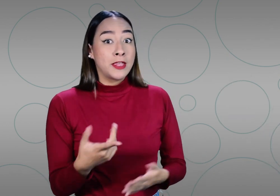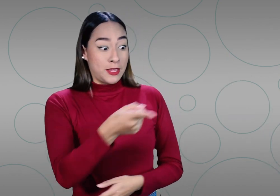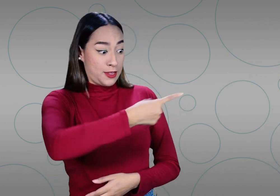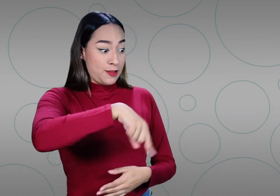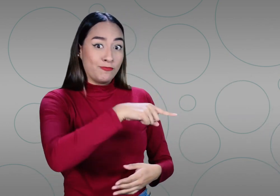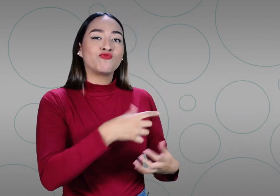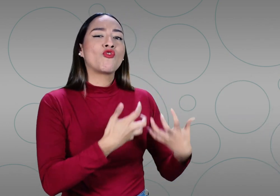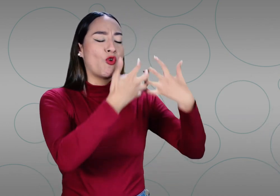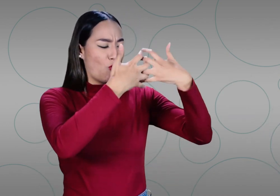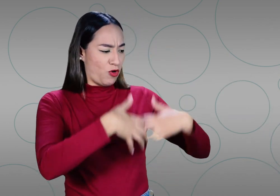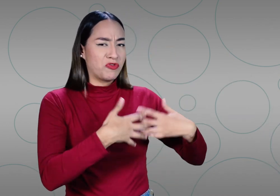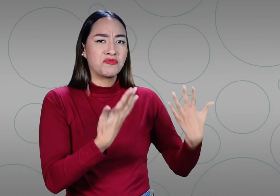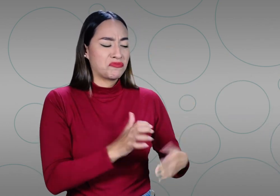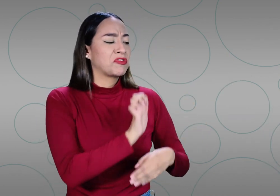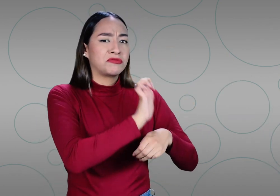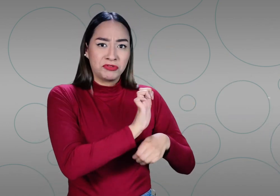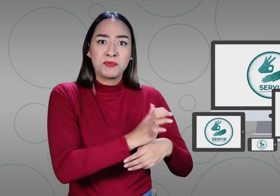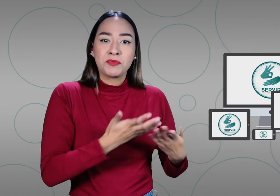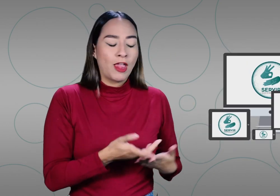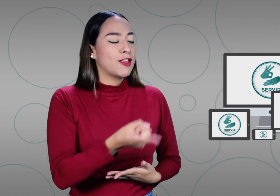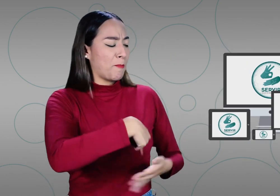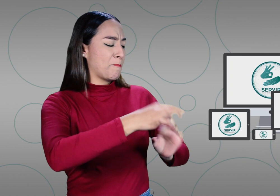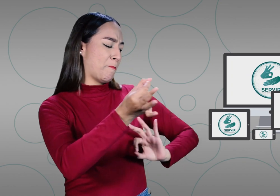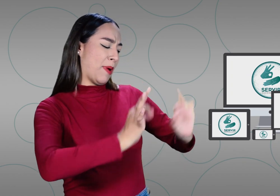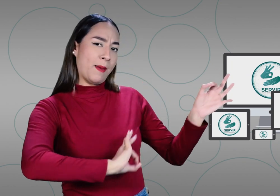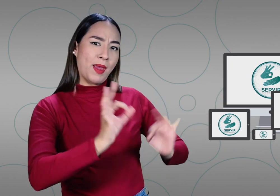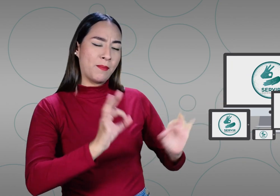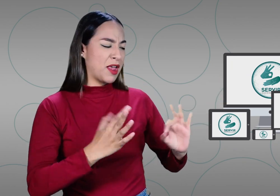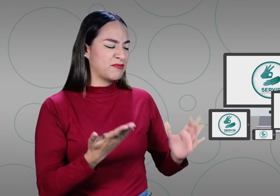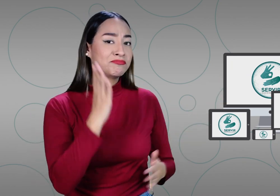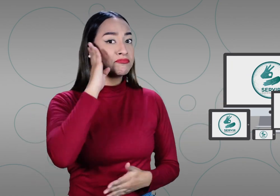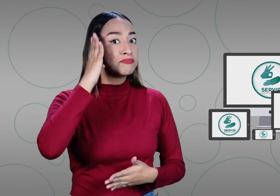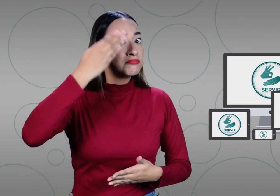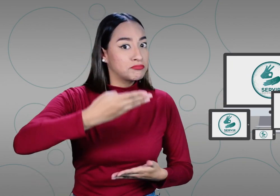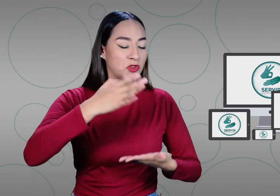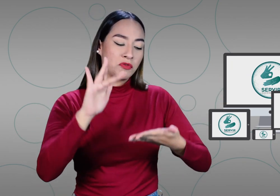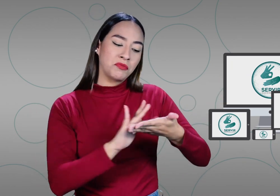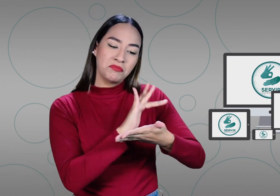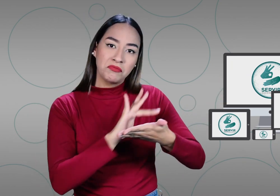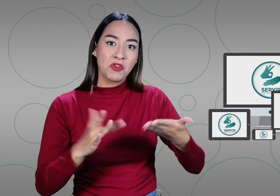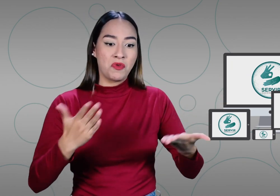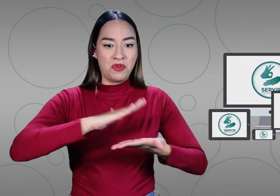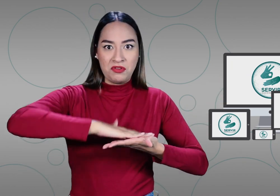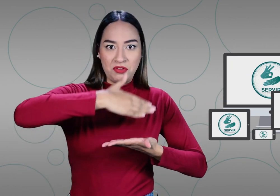La entidad responsable de dar toda la información se conecta a servir a través de un dispositivo móvil o computador.